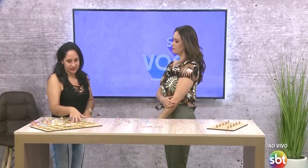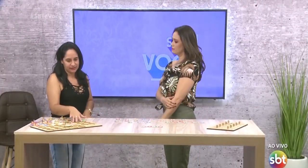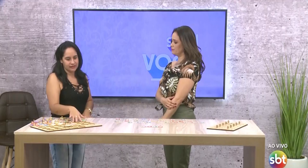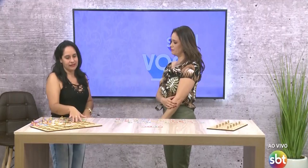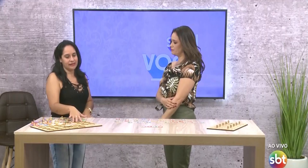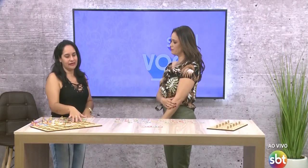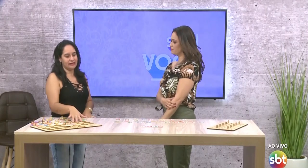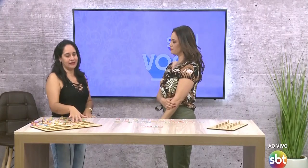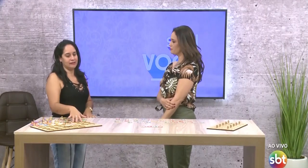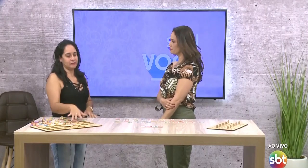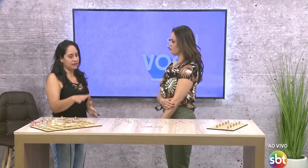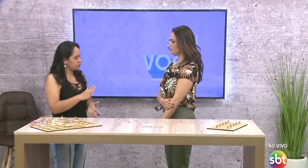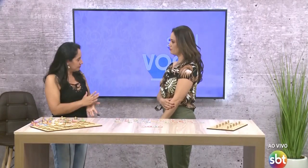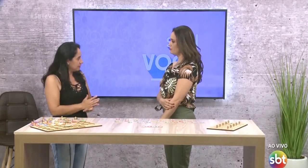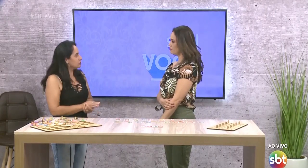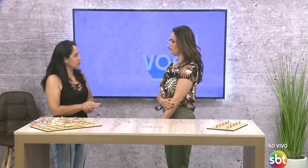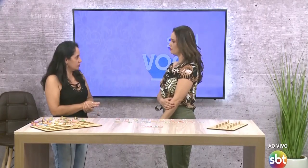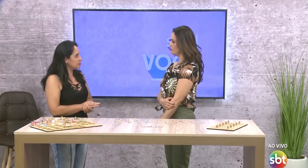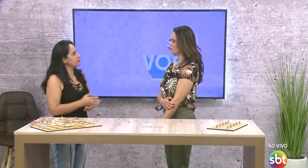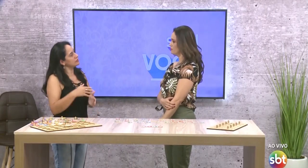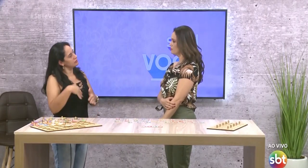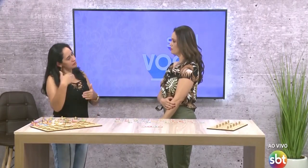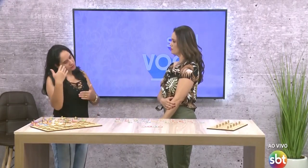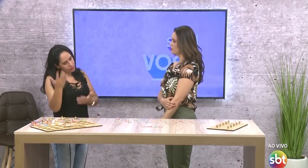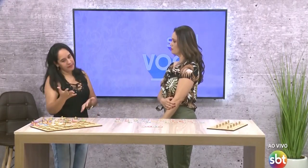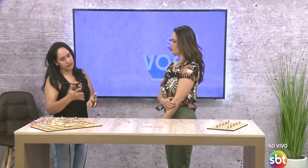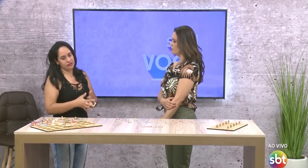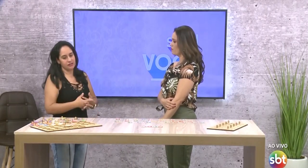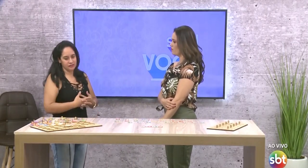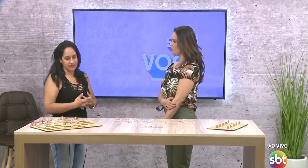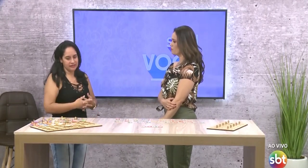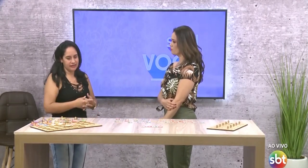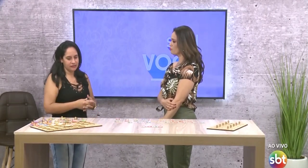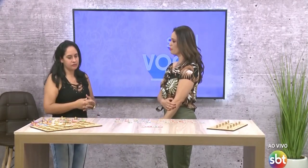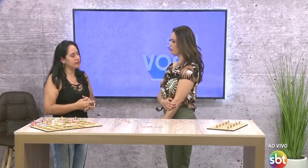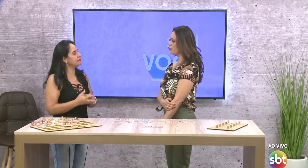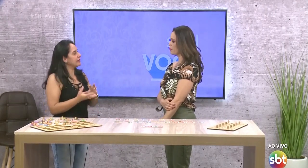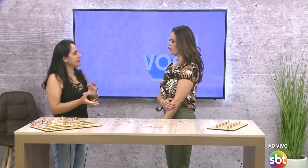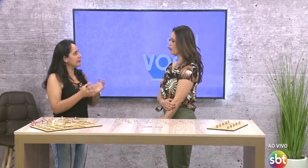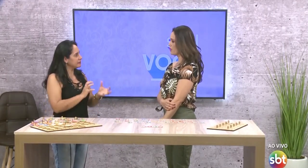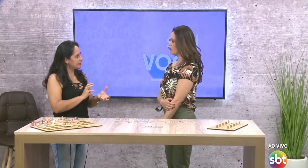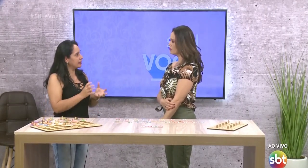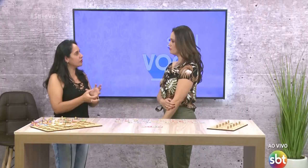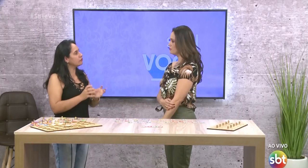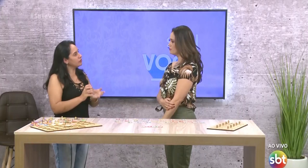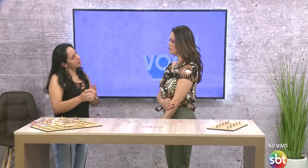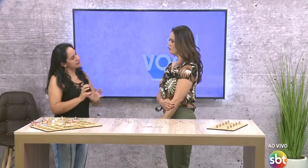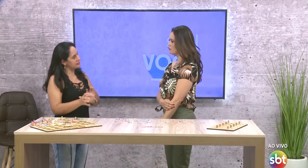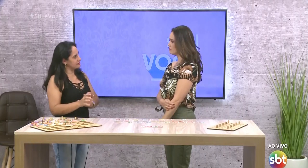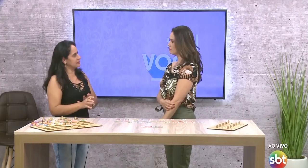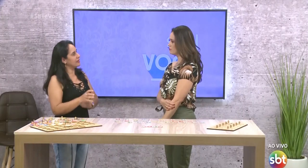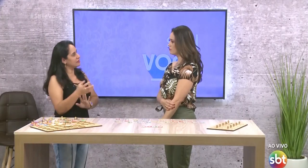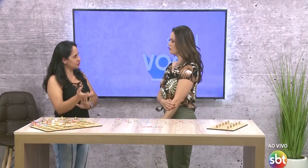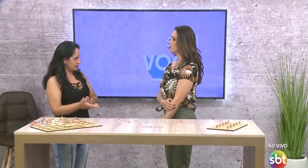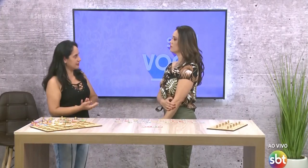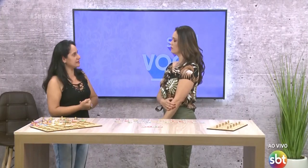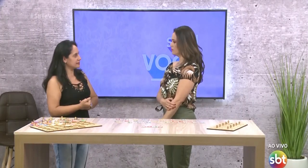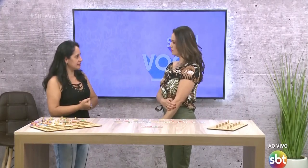aqui é um amigo nosso que nós compartilhamos a ideia com ele pra adaptar conforme a necessidade das